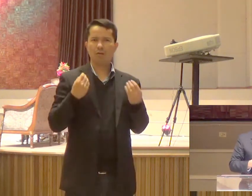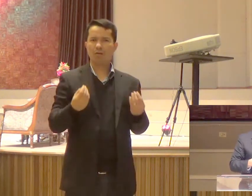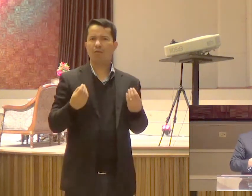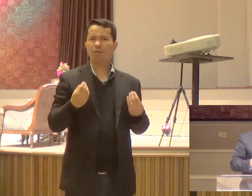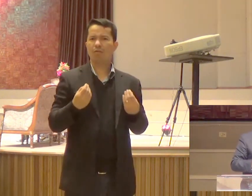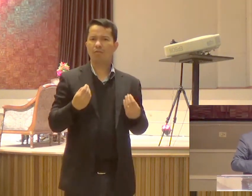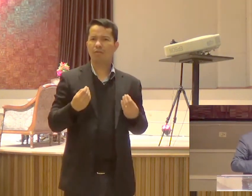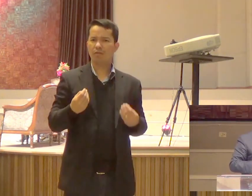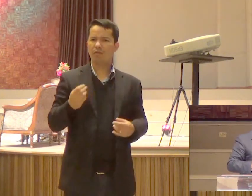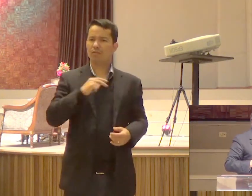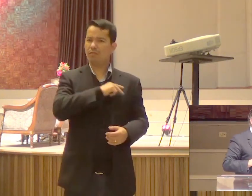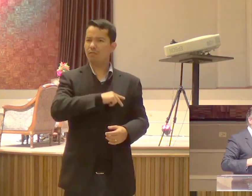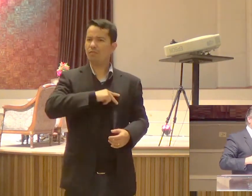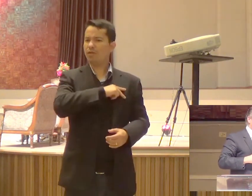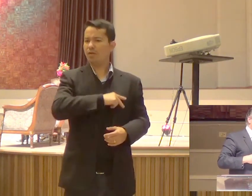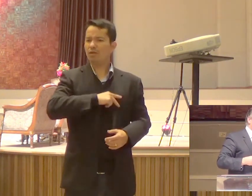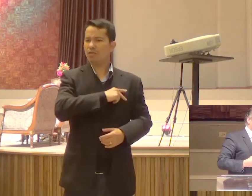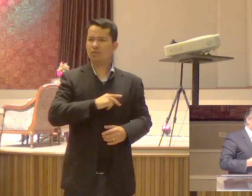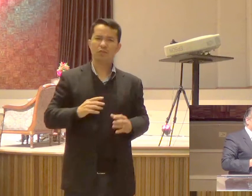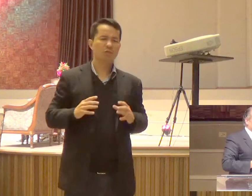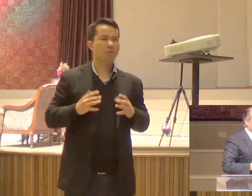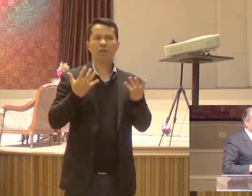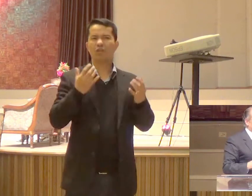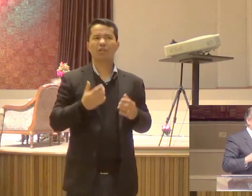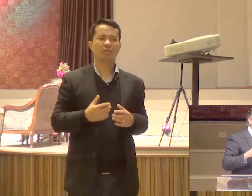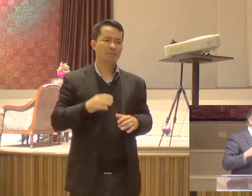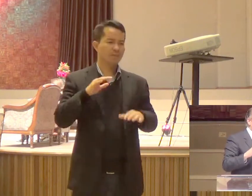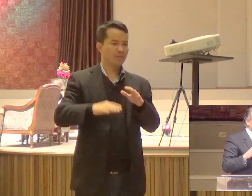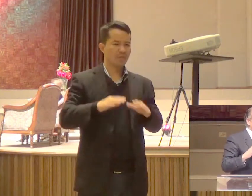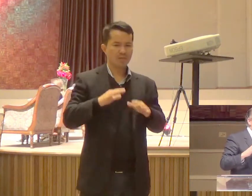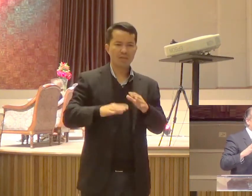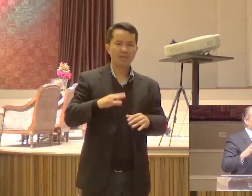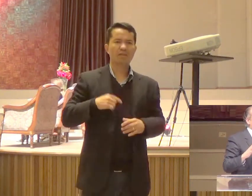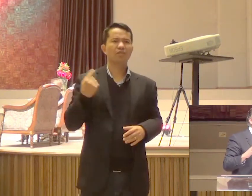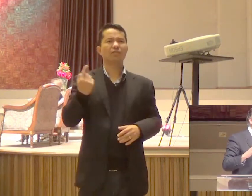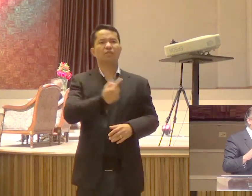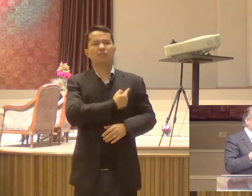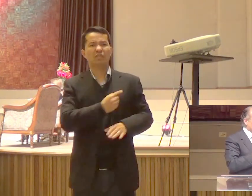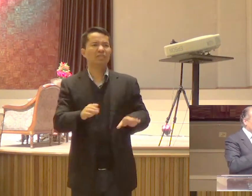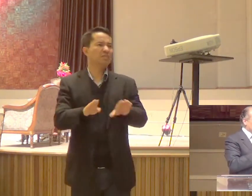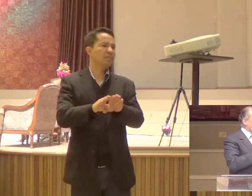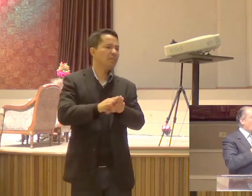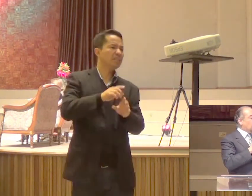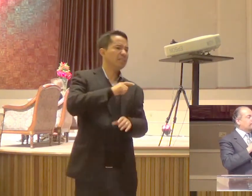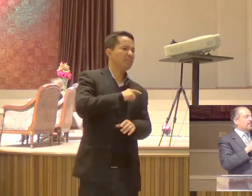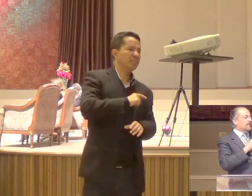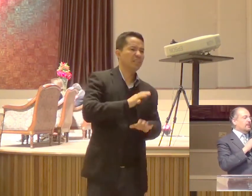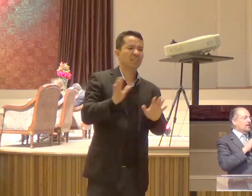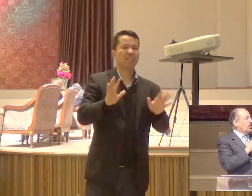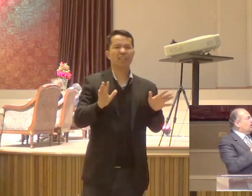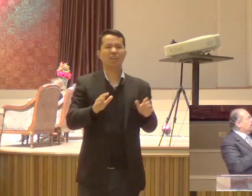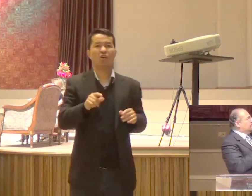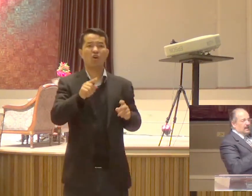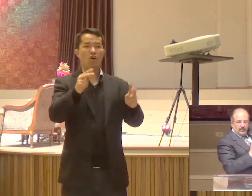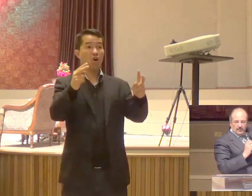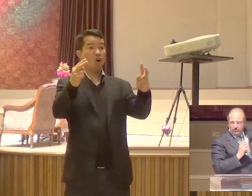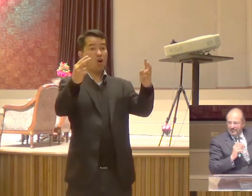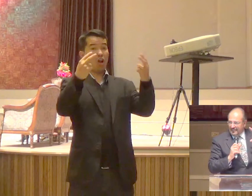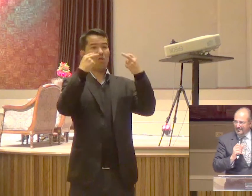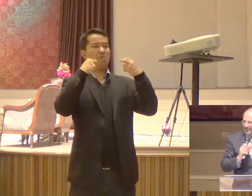E nós Desejando assim Assim uma certa Falsa modéstia A gente diz Não olhe para mim Olhe para Cristo Não assim que a gente